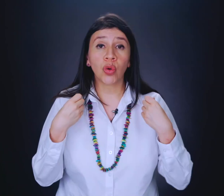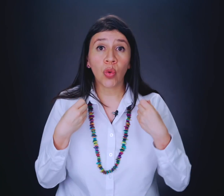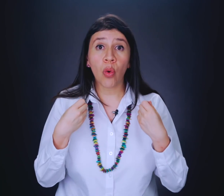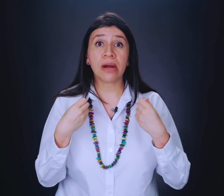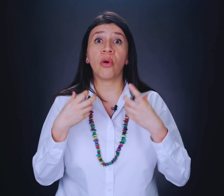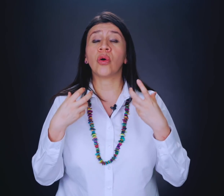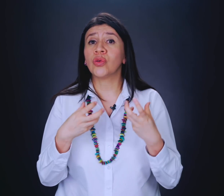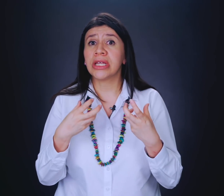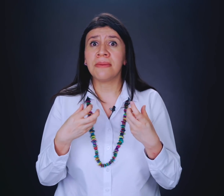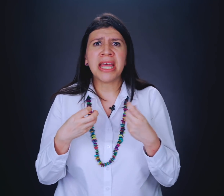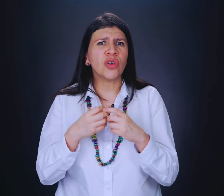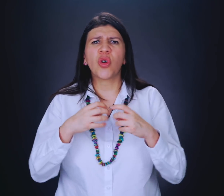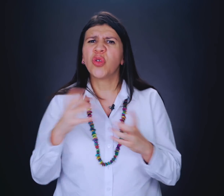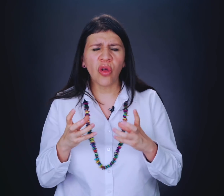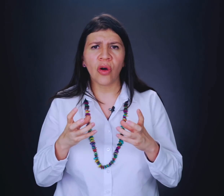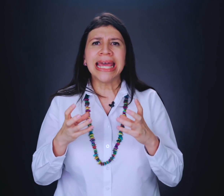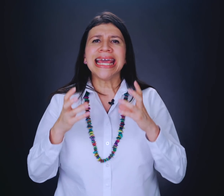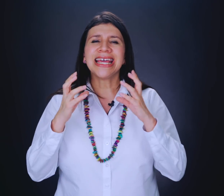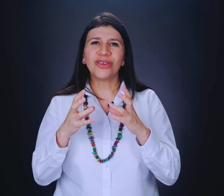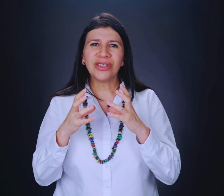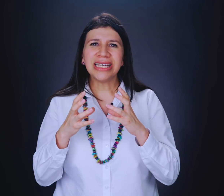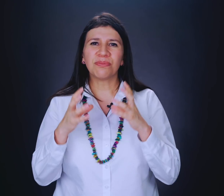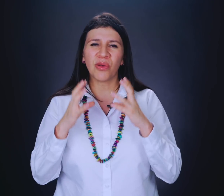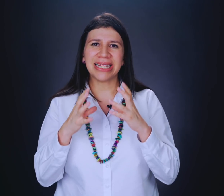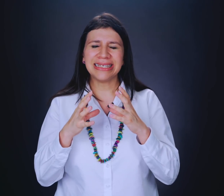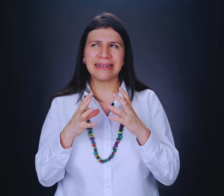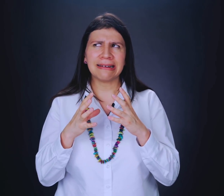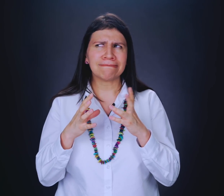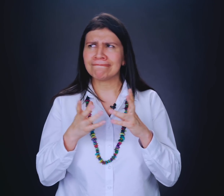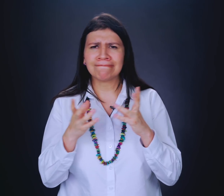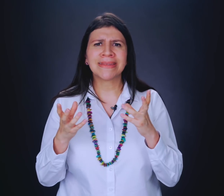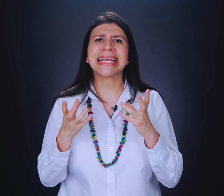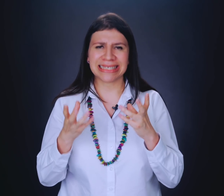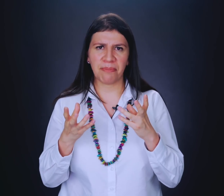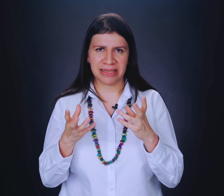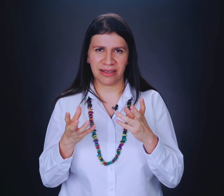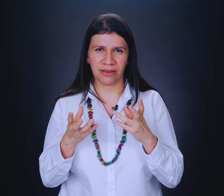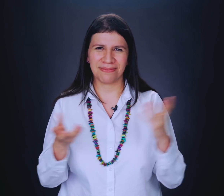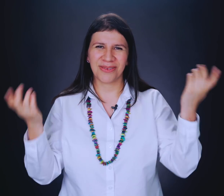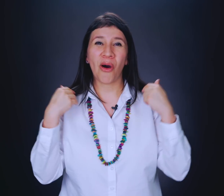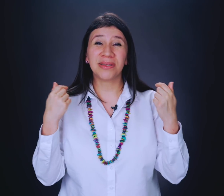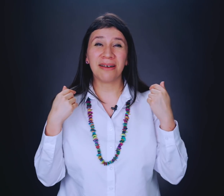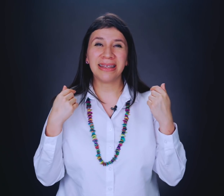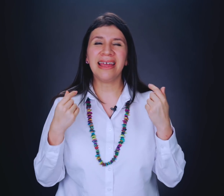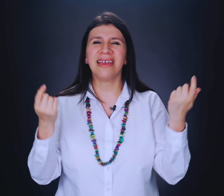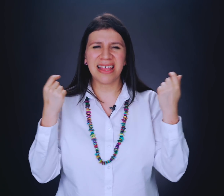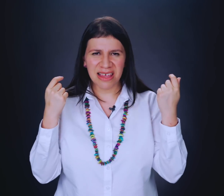con tu cuerpo, con tus sentimientos, con todo. Y entonces podrás entender qué está pasando. Obsérvate y di